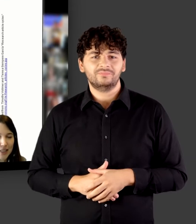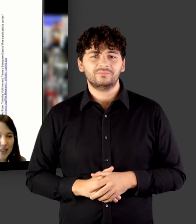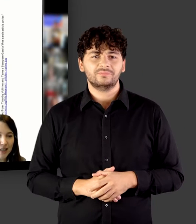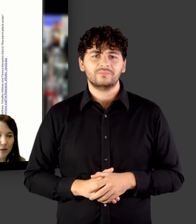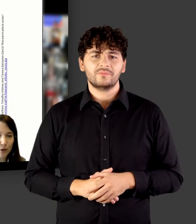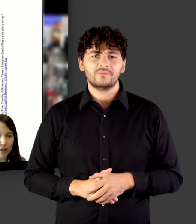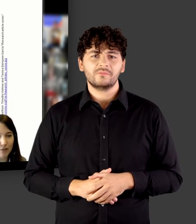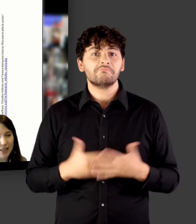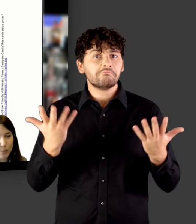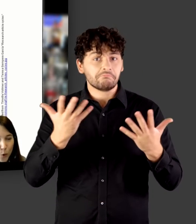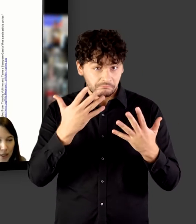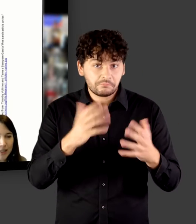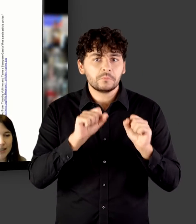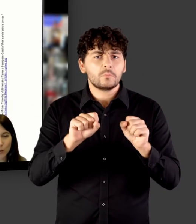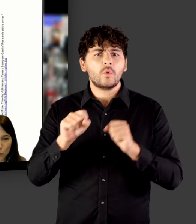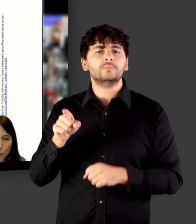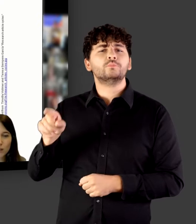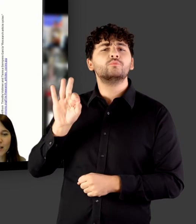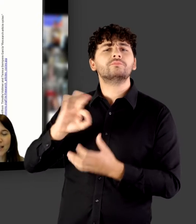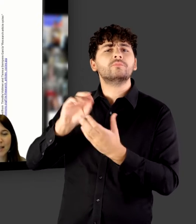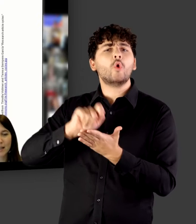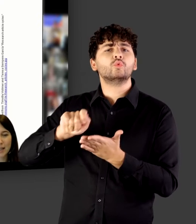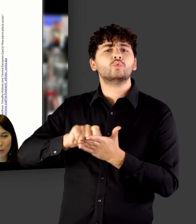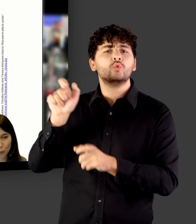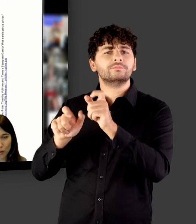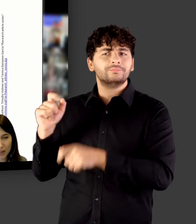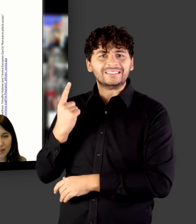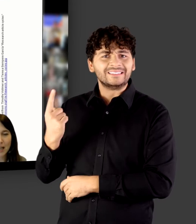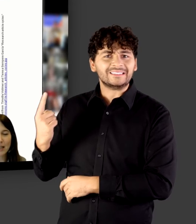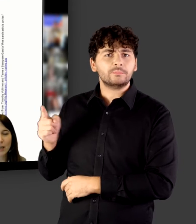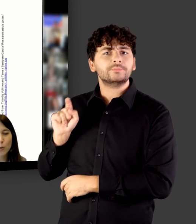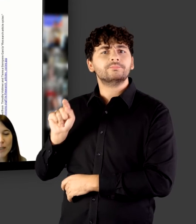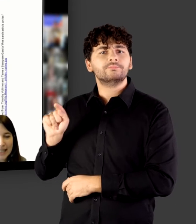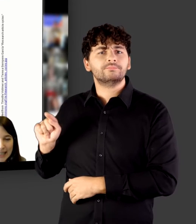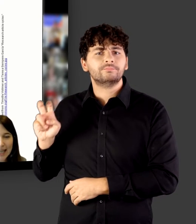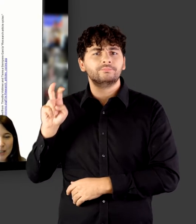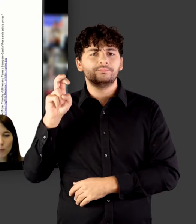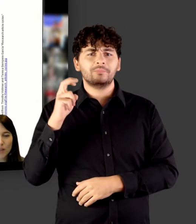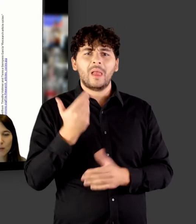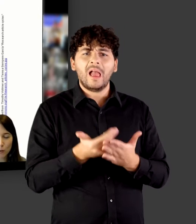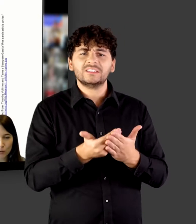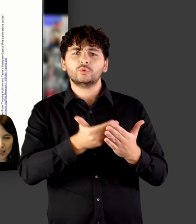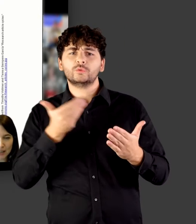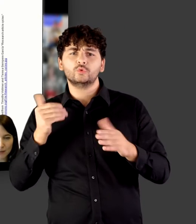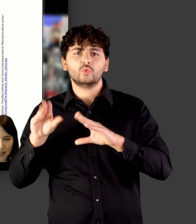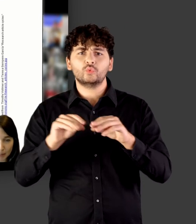hier oder wenn es möglich ist, ist es gut, wenn die AutorInnen dann nur nicht exklusive Nutzungsrechte vergeben.